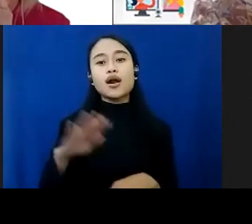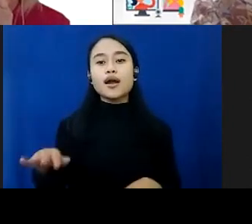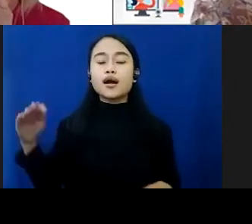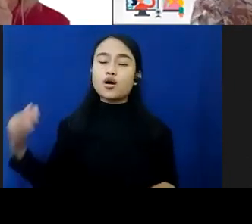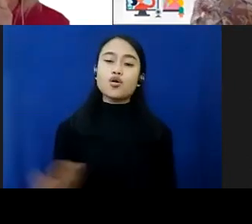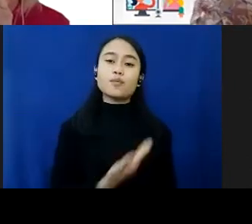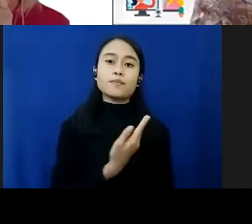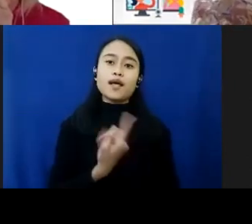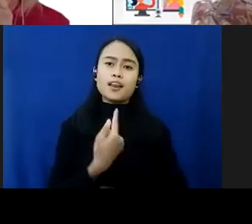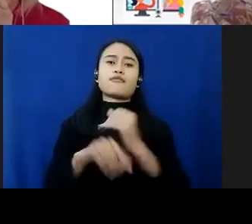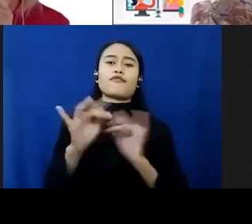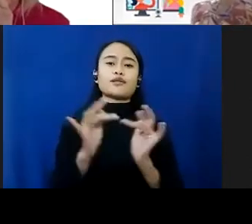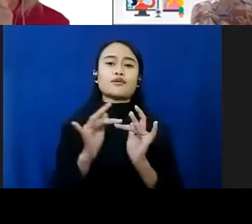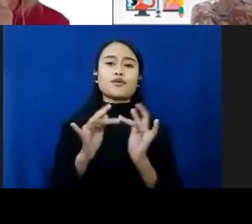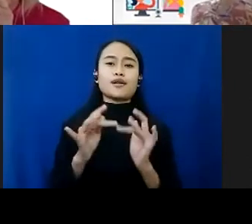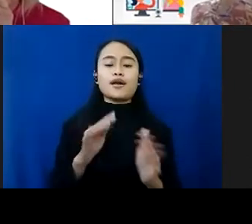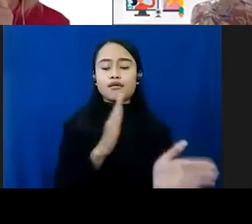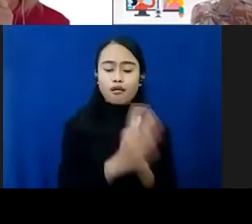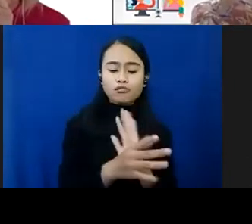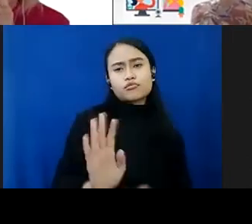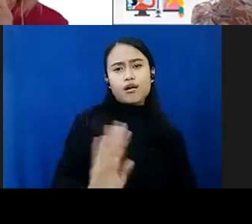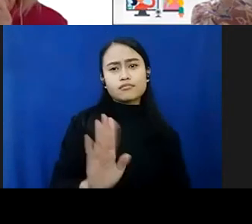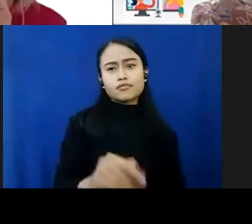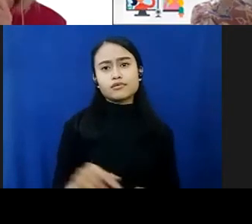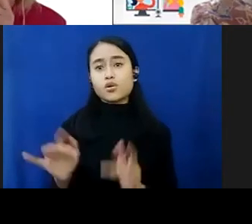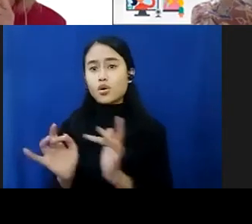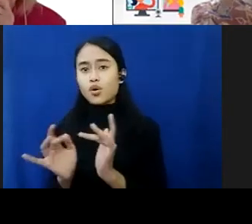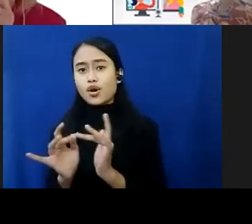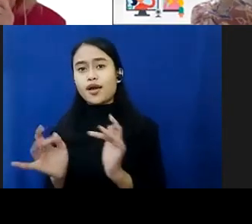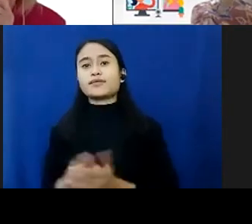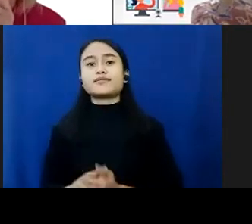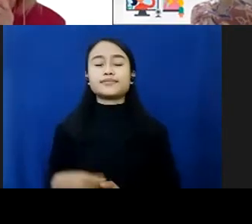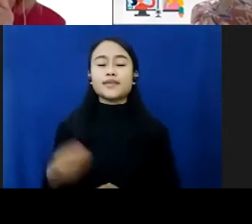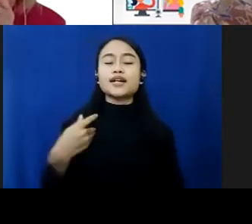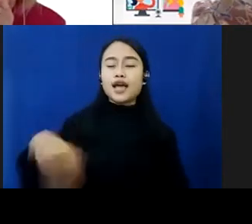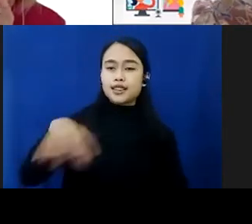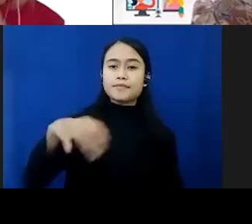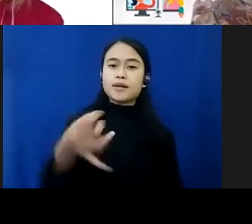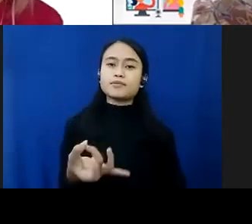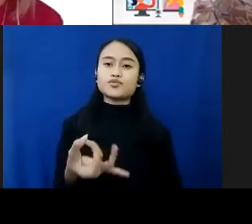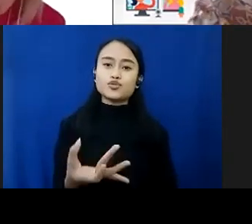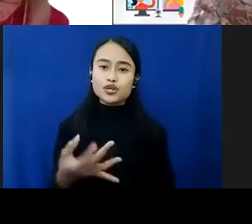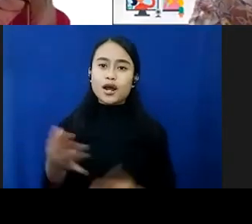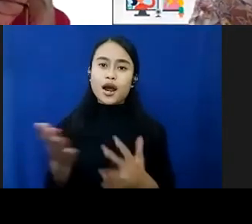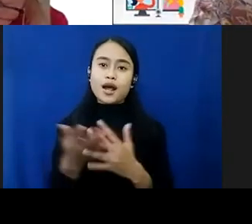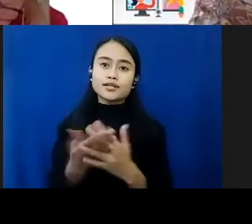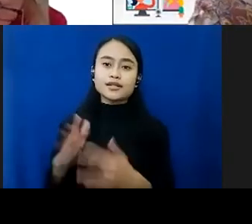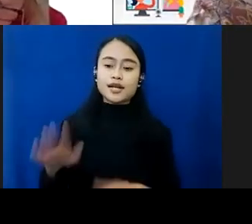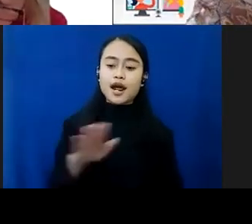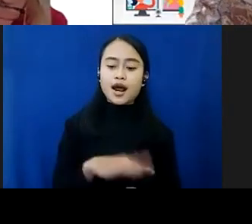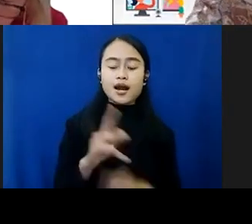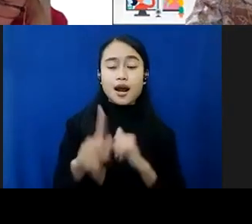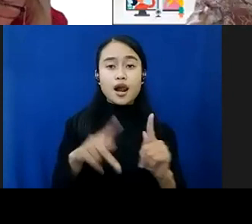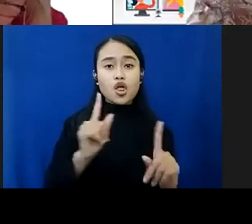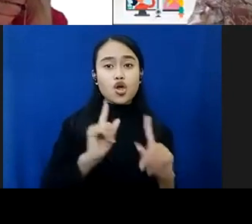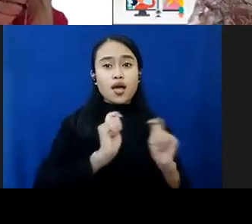online, tidak perlu secara offline. Dan ada tempat yang mudah diakses anak-anak ketika mereka harus melaporkan. Jelas